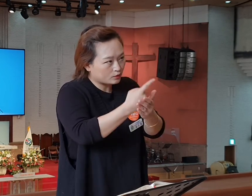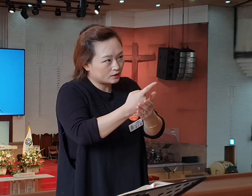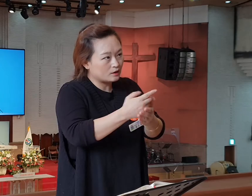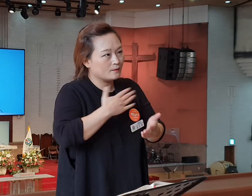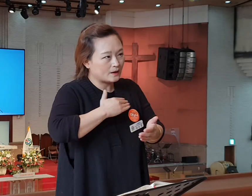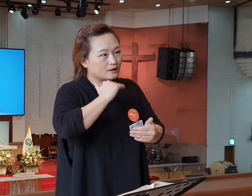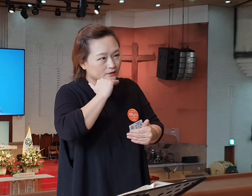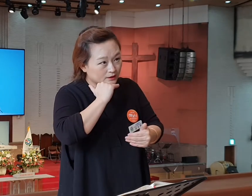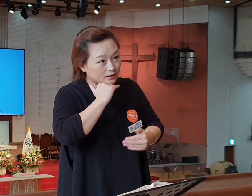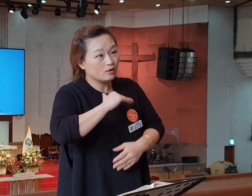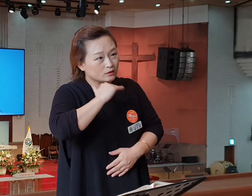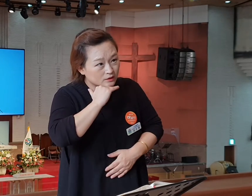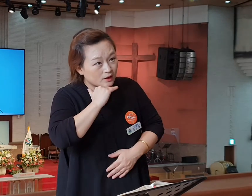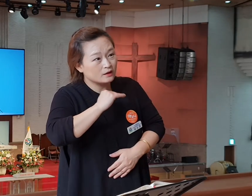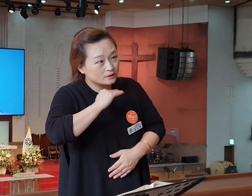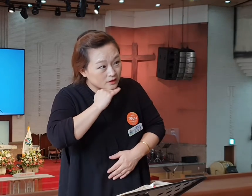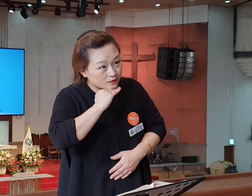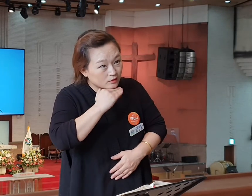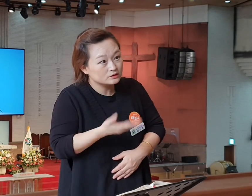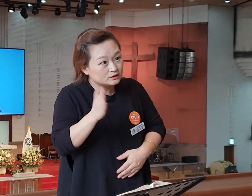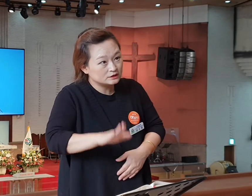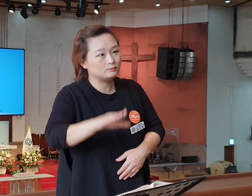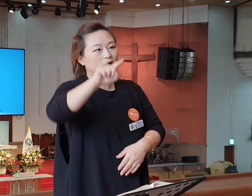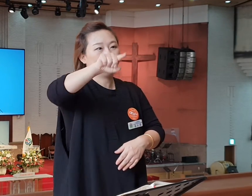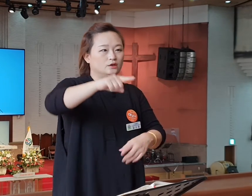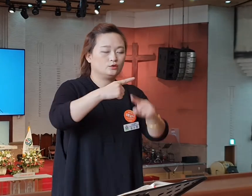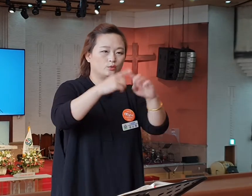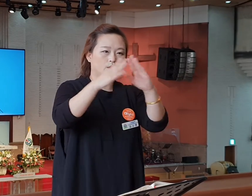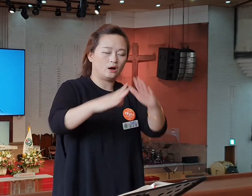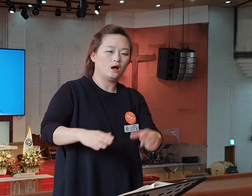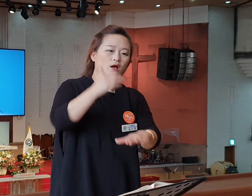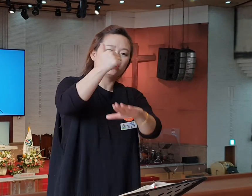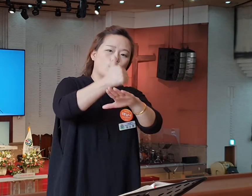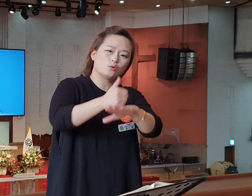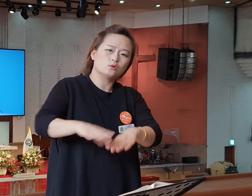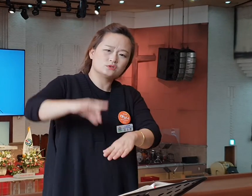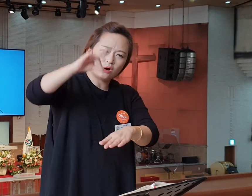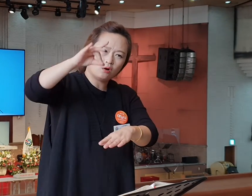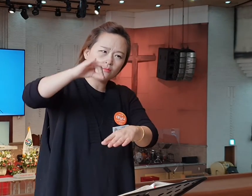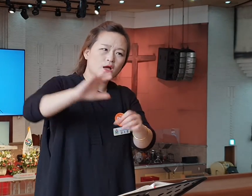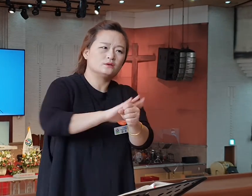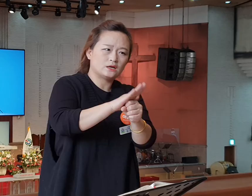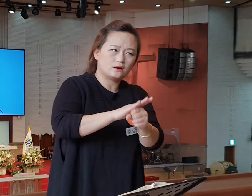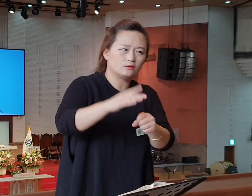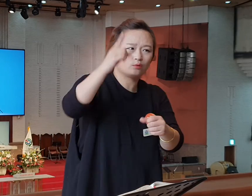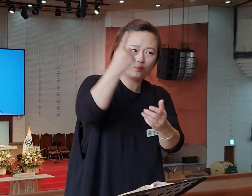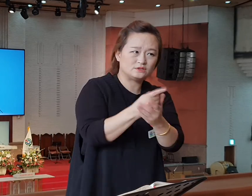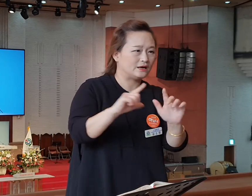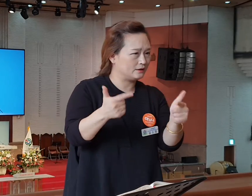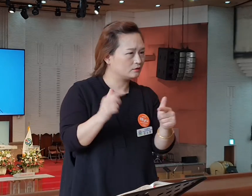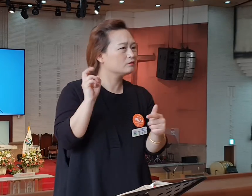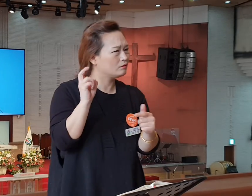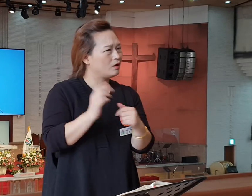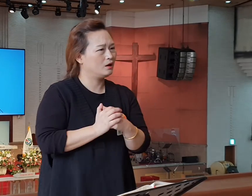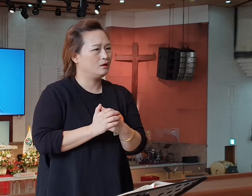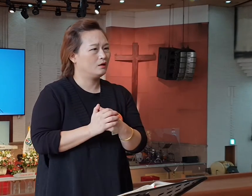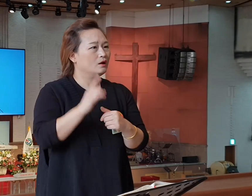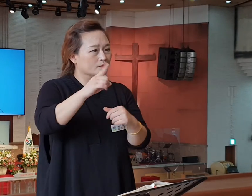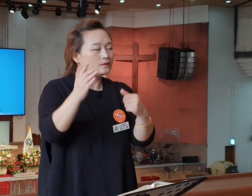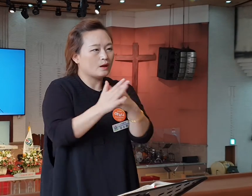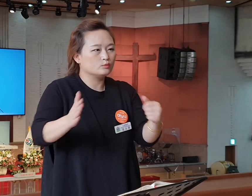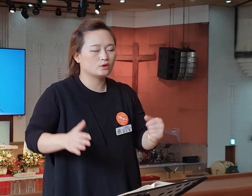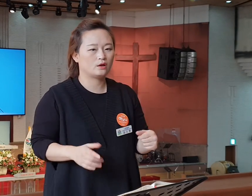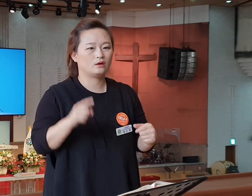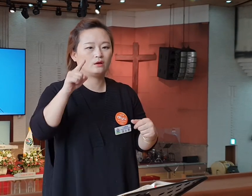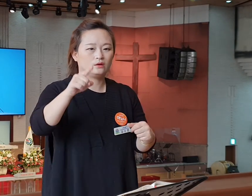사랑해서 멀어졌는지를 깨닫고 처음 행위를 다시 붙잡기를 기다리셨던 것 같아요. 얼마나? 어쩌면 350년 이상을 기다리셨습니다.